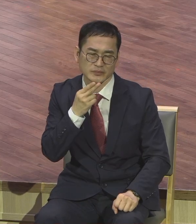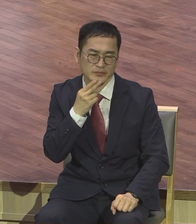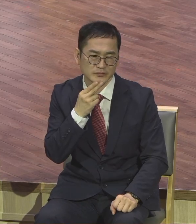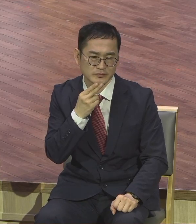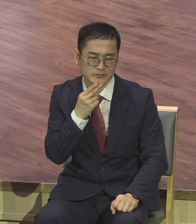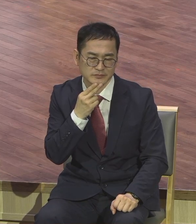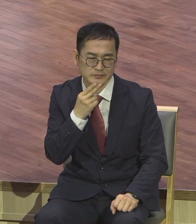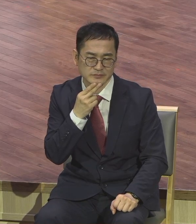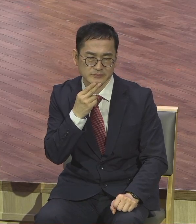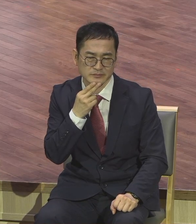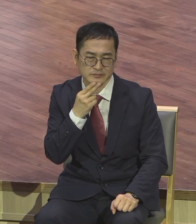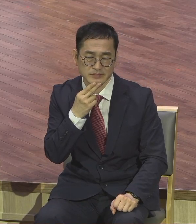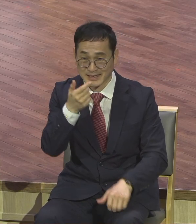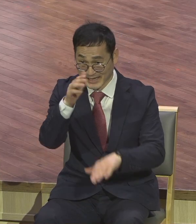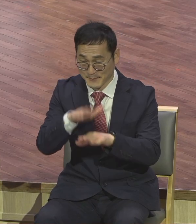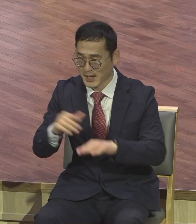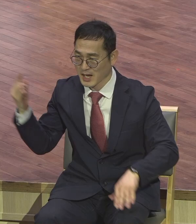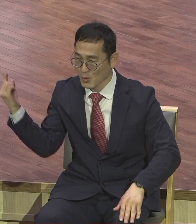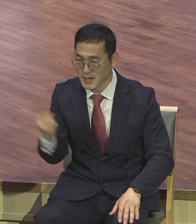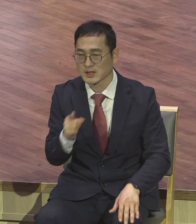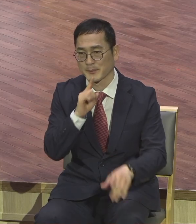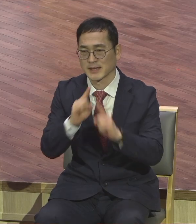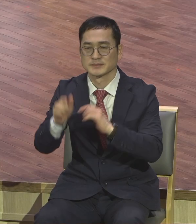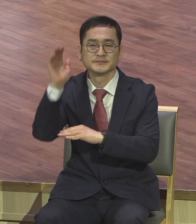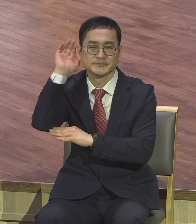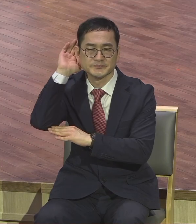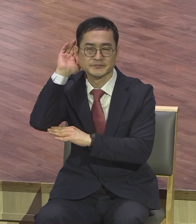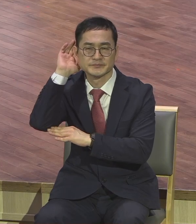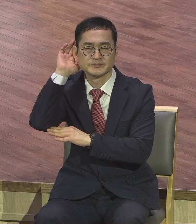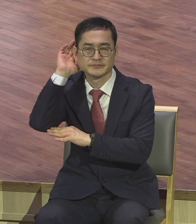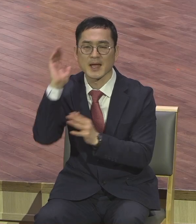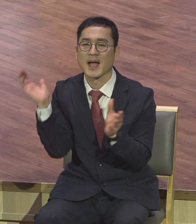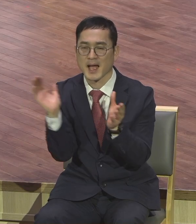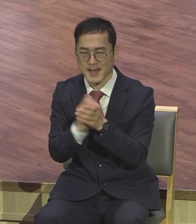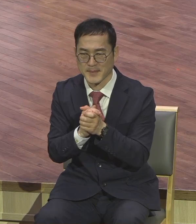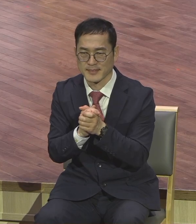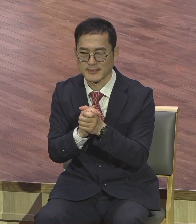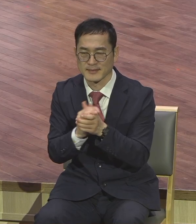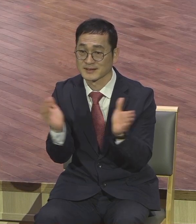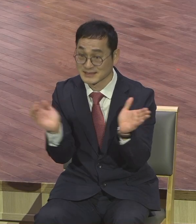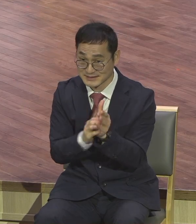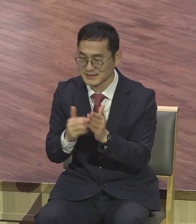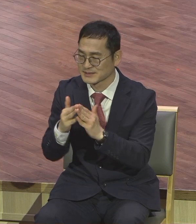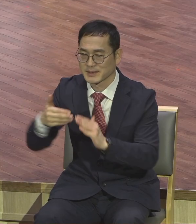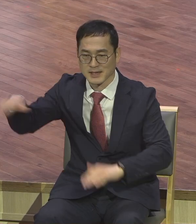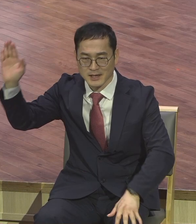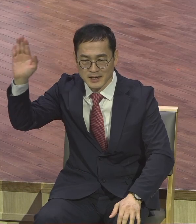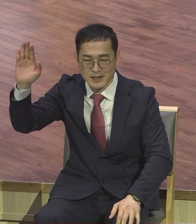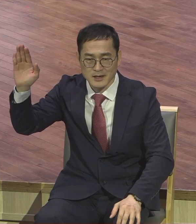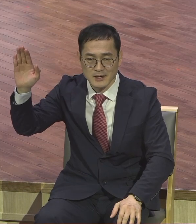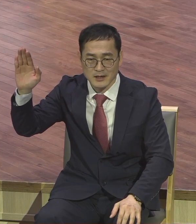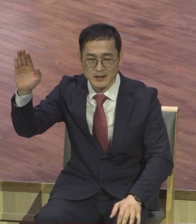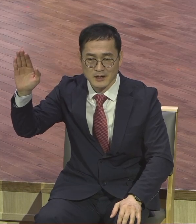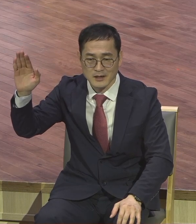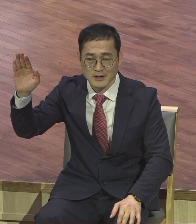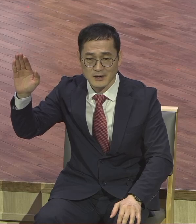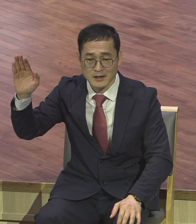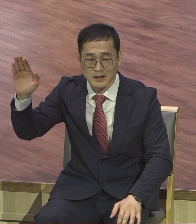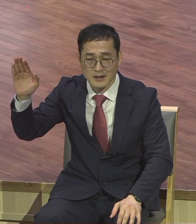예배들에 와서 말씀만 듣고 가는 그런 썬데이 크리스찬 수준에 머물 수 밖에 없어요. 나는 평신도돼 뭐